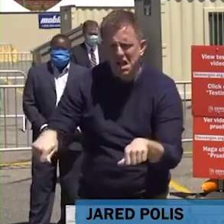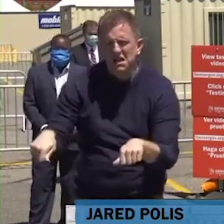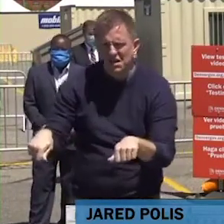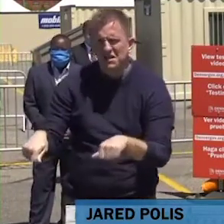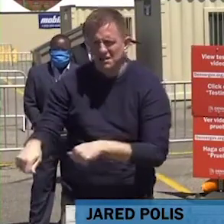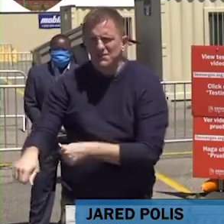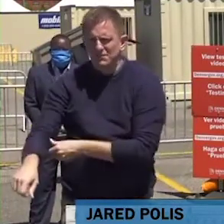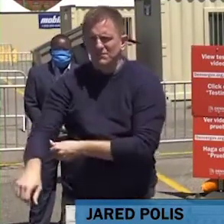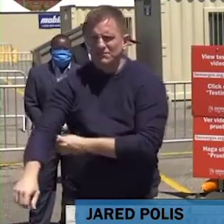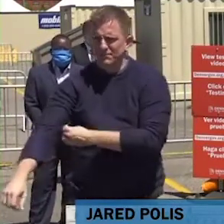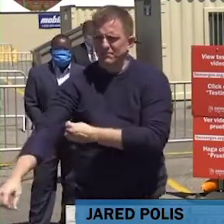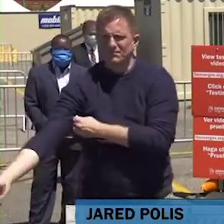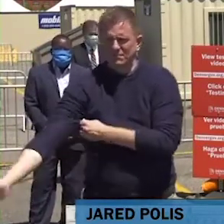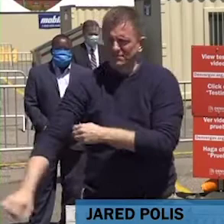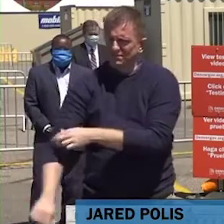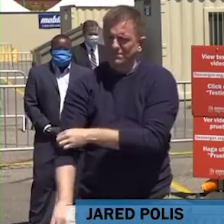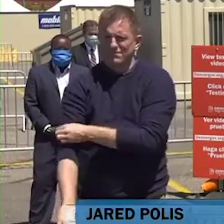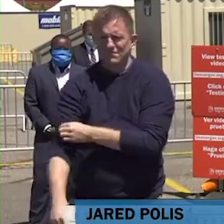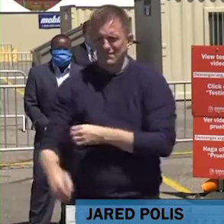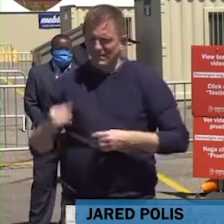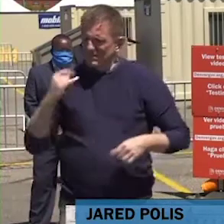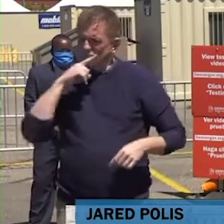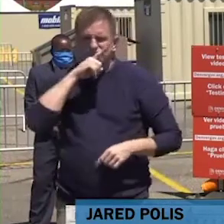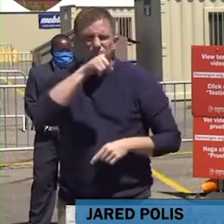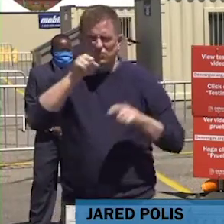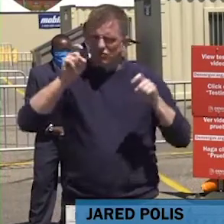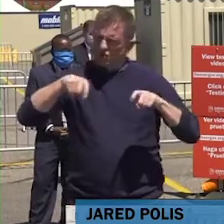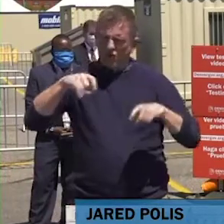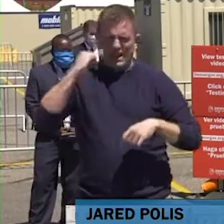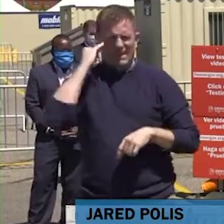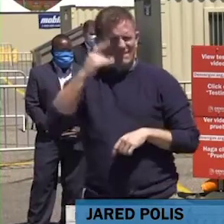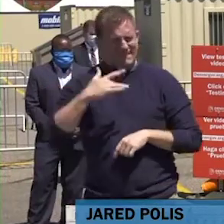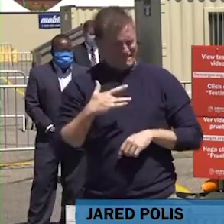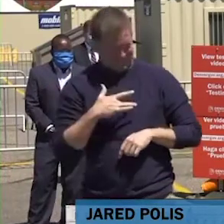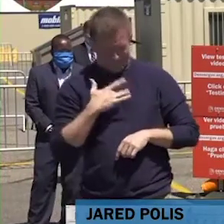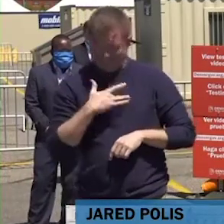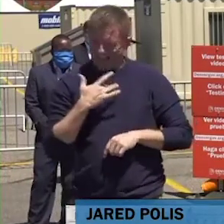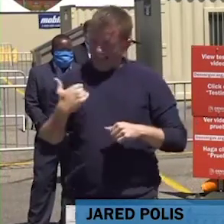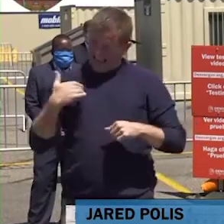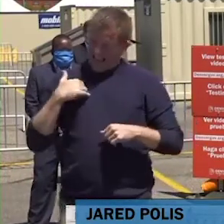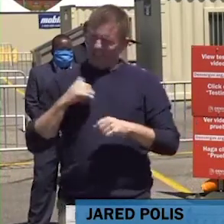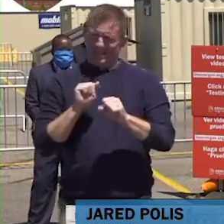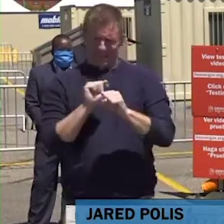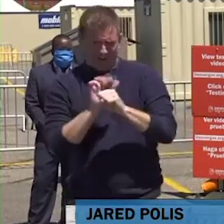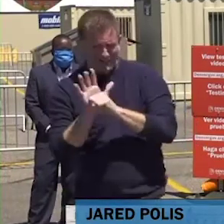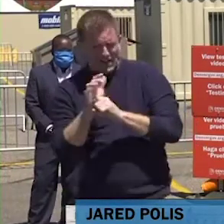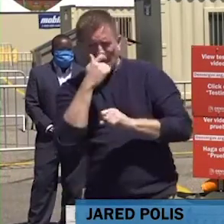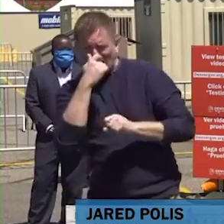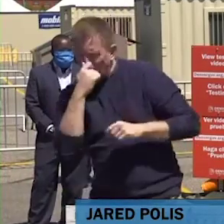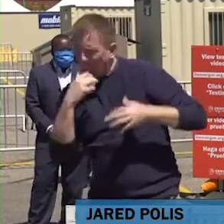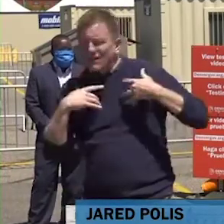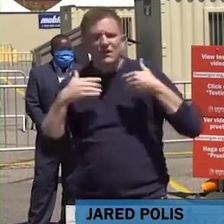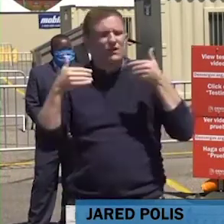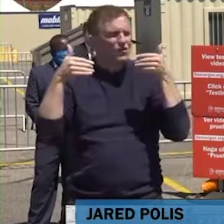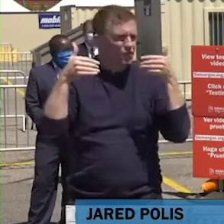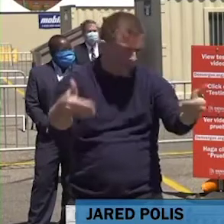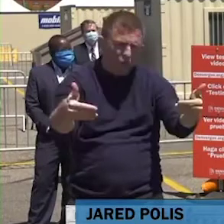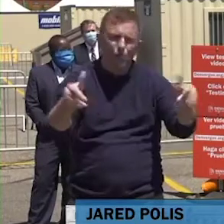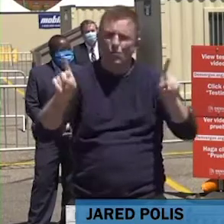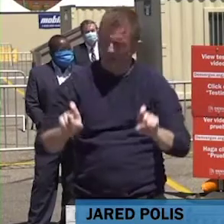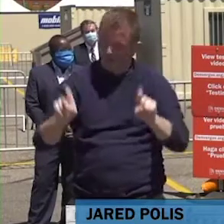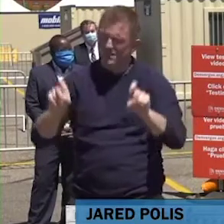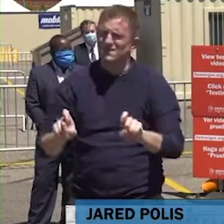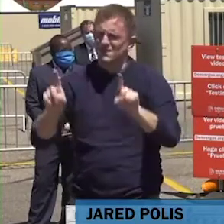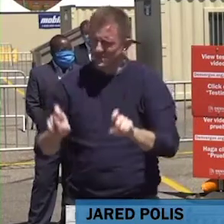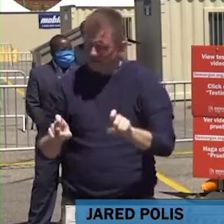poder tomar los pasos necesarios para proteger a las vidas de las personas más cercanas a usted. Estamos tan orgullosos de colaborar con Denver y